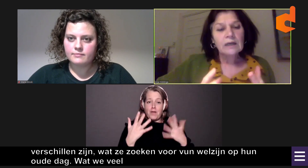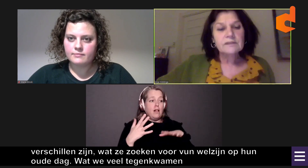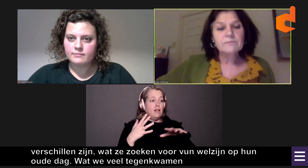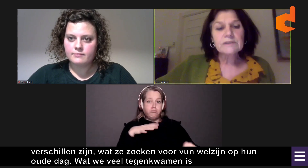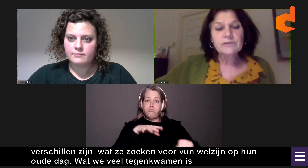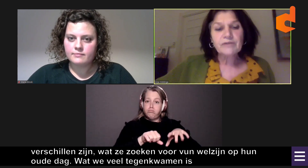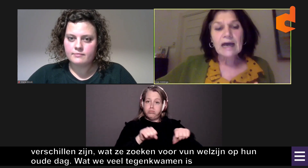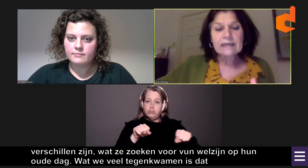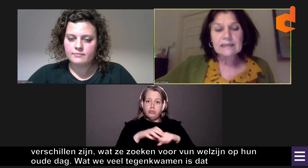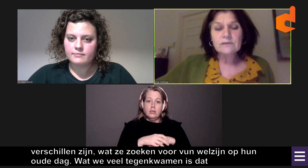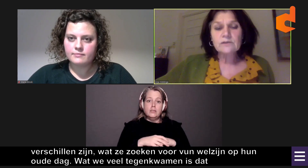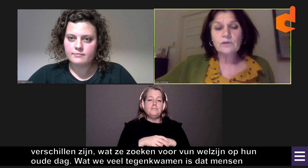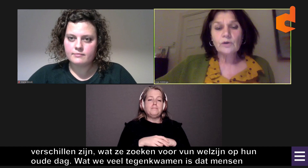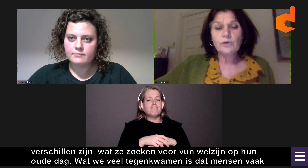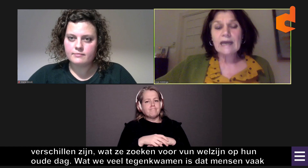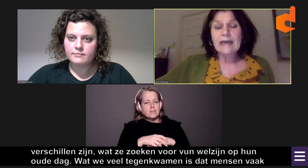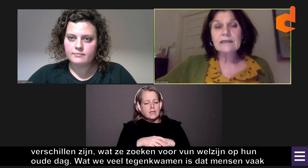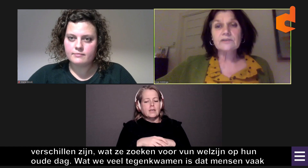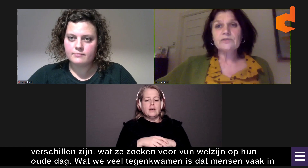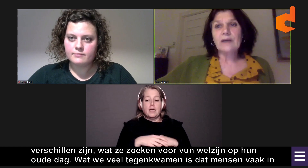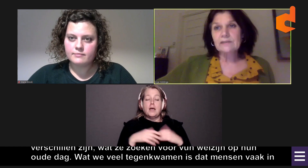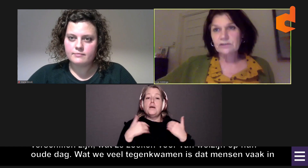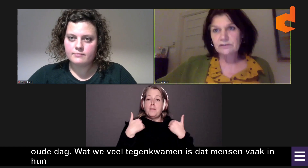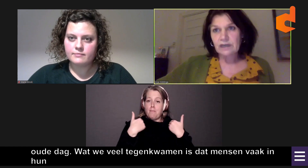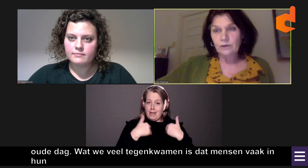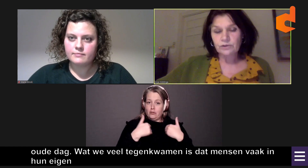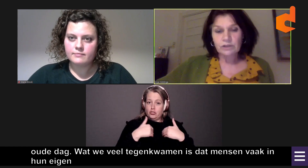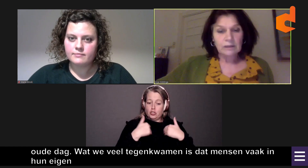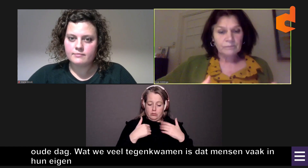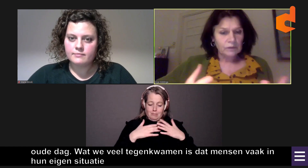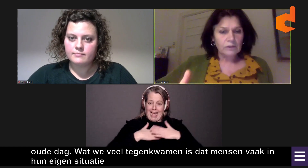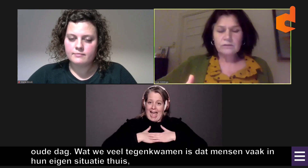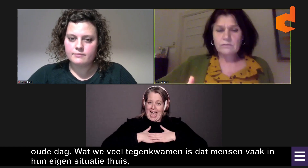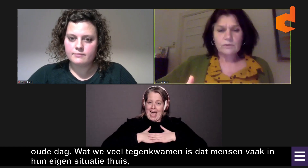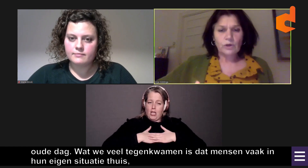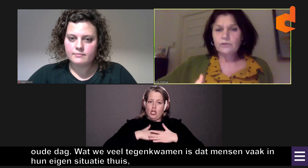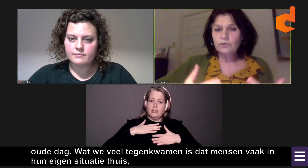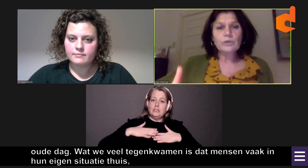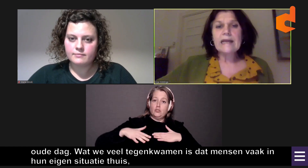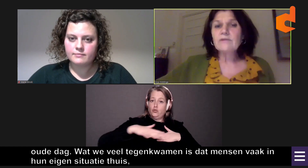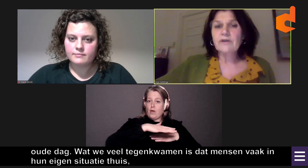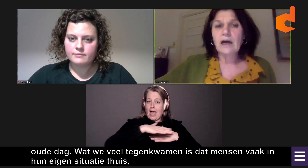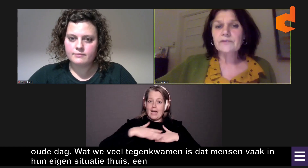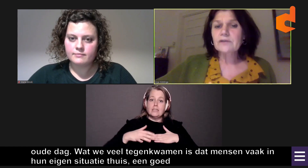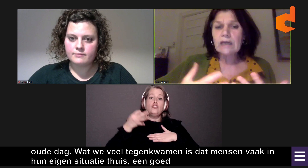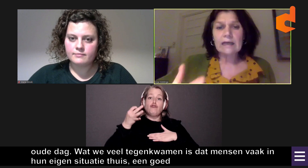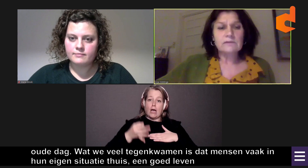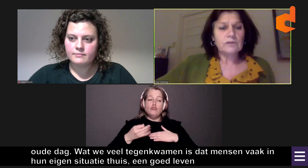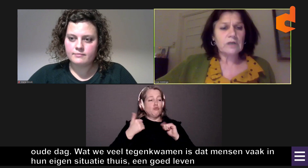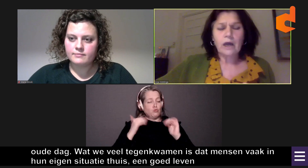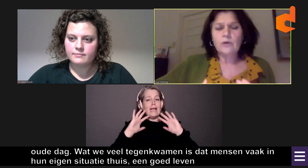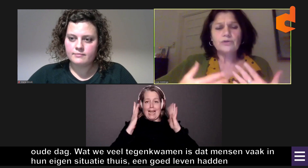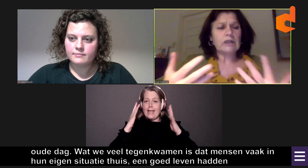dat mensen vaak in hun eigen situatie thuis een goed leven hadden.